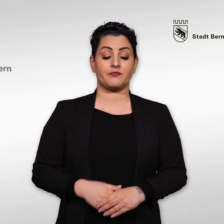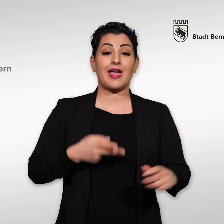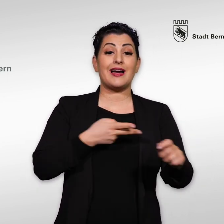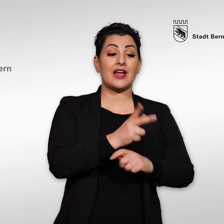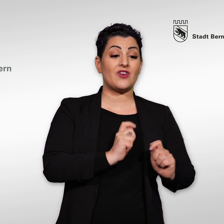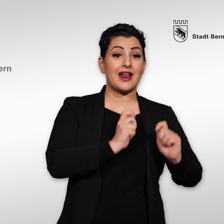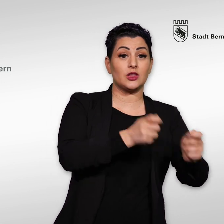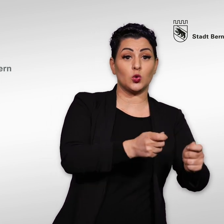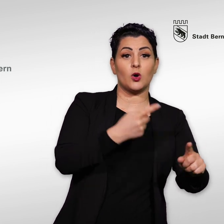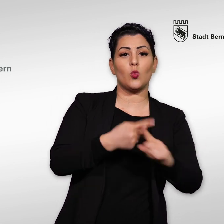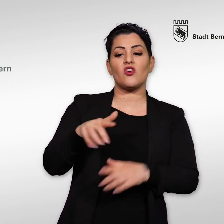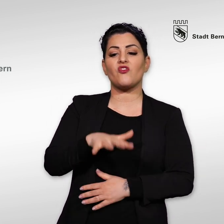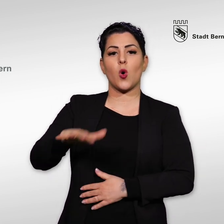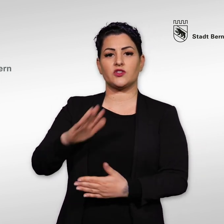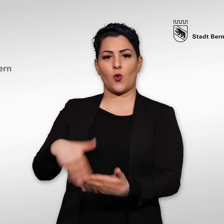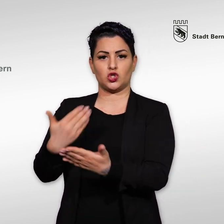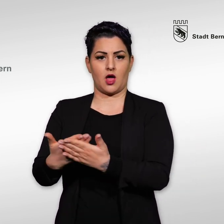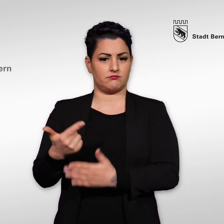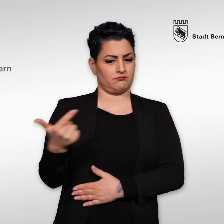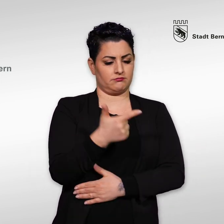8. Das Volk stimmt dann über beide Vorschläge ab.